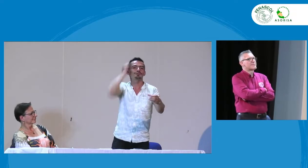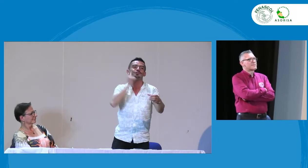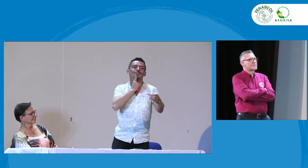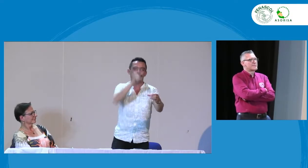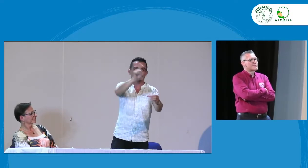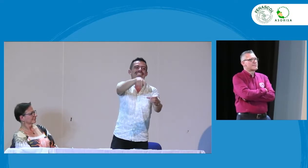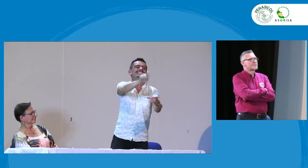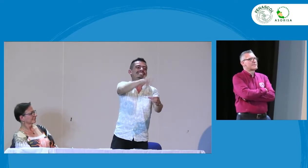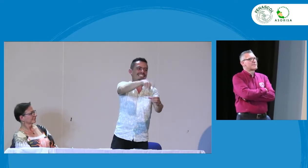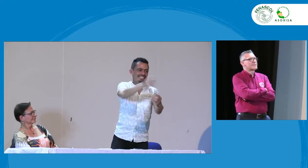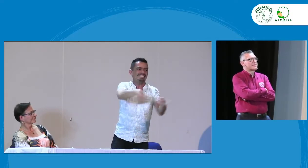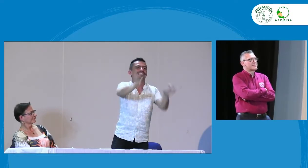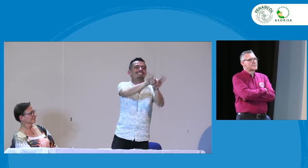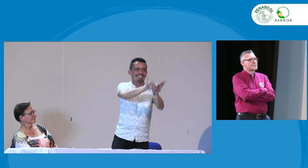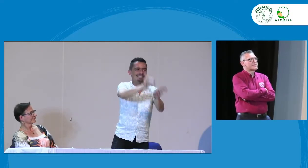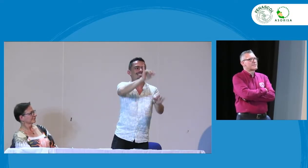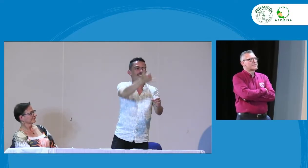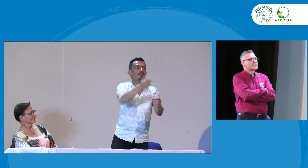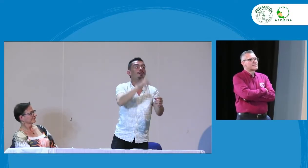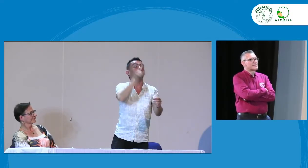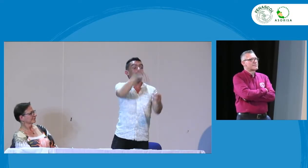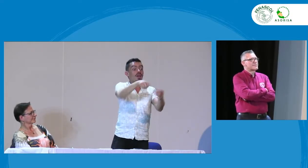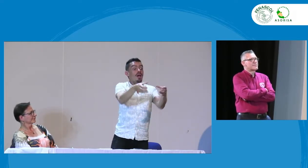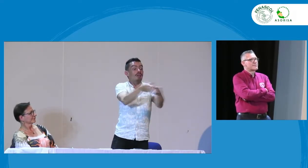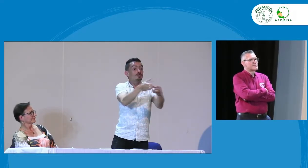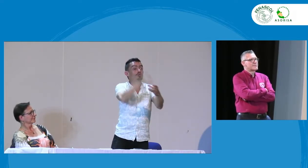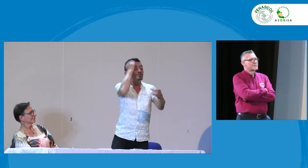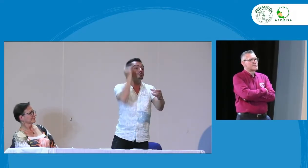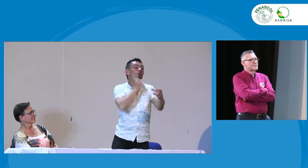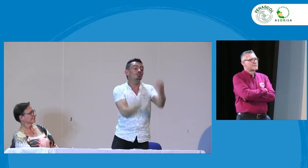cómo las asociaciones o los grupos de docentes sordos